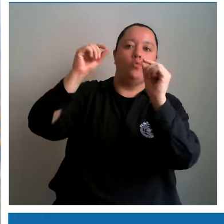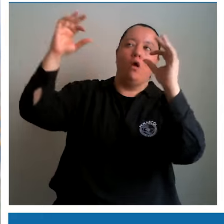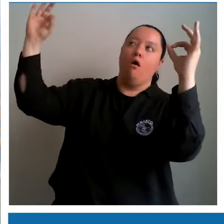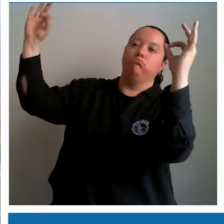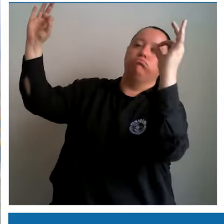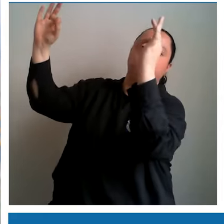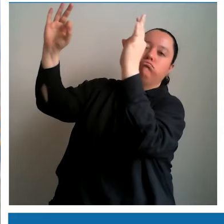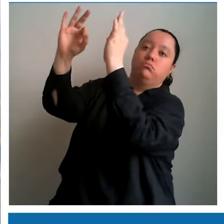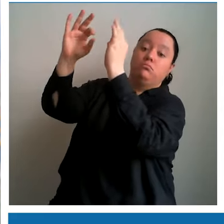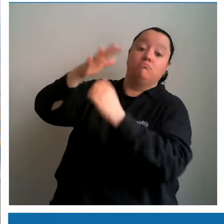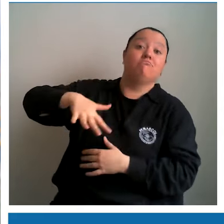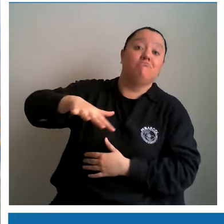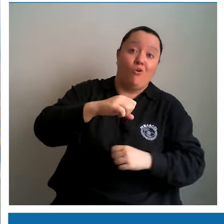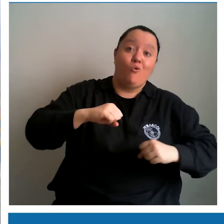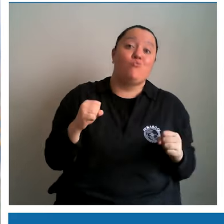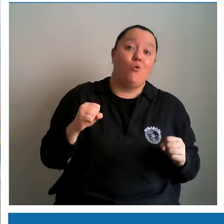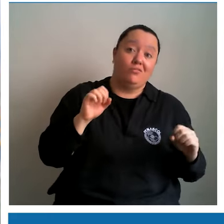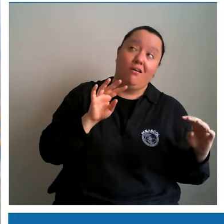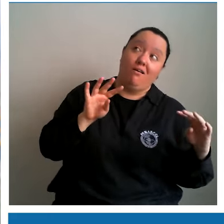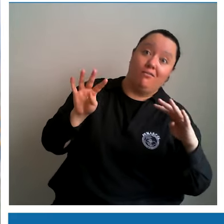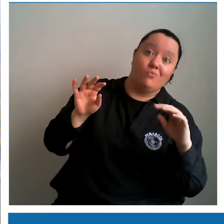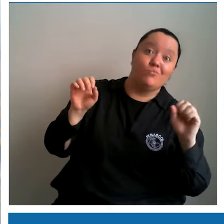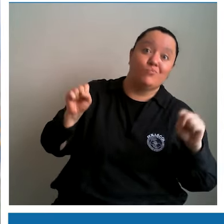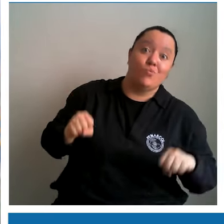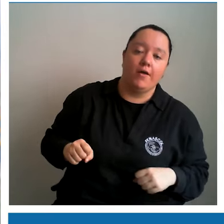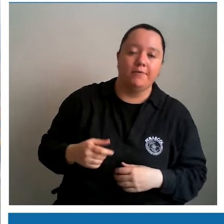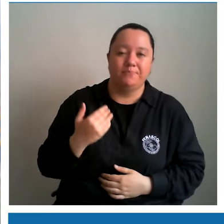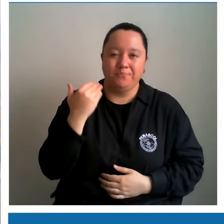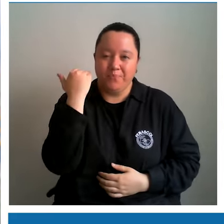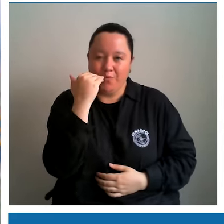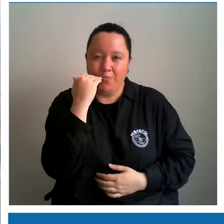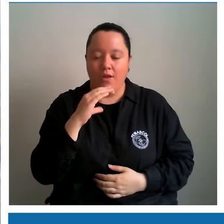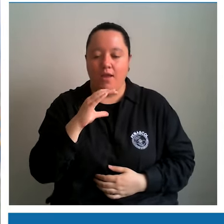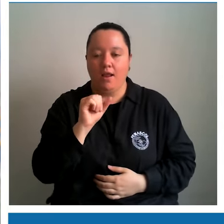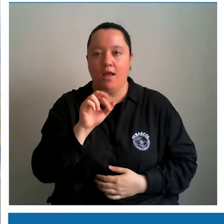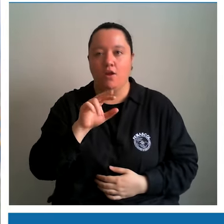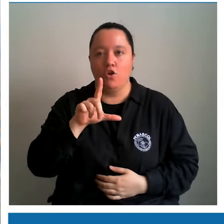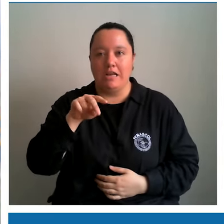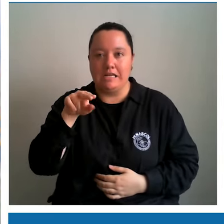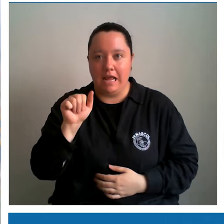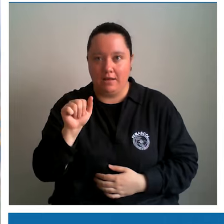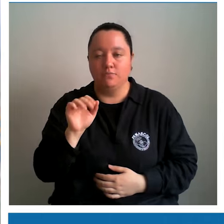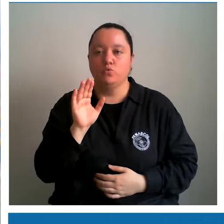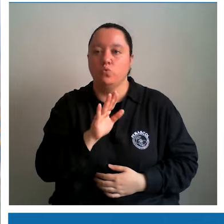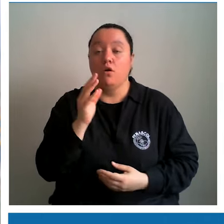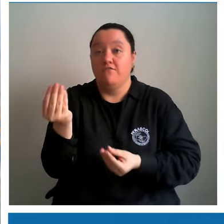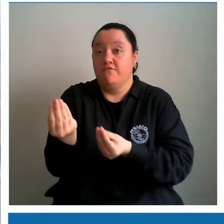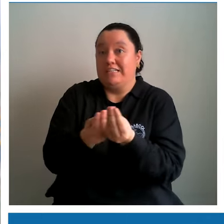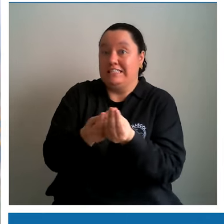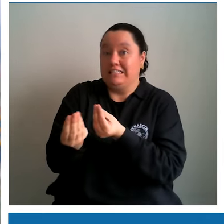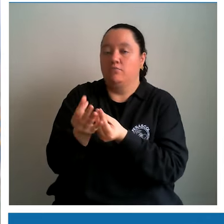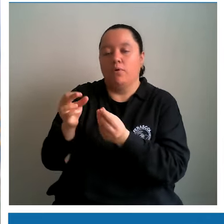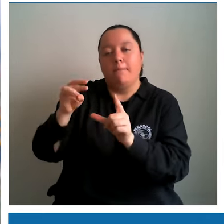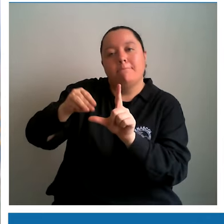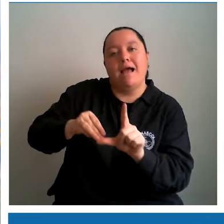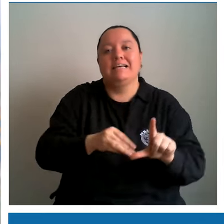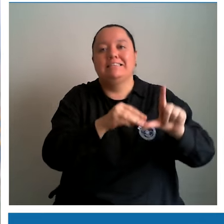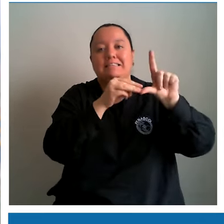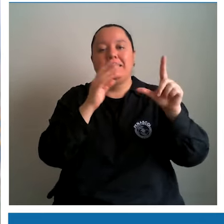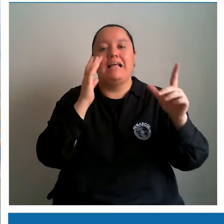en nuestra ciudad. Me acompaña Karina Sepúlveda. Ella es física y tiene una maestría en astronomía, pero es